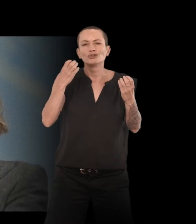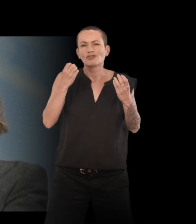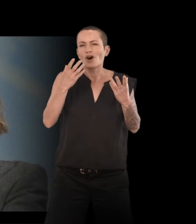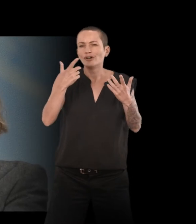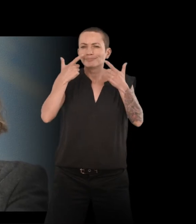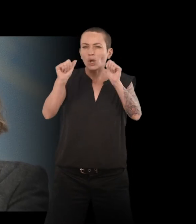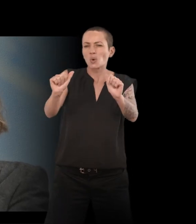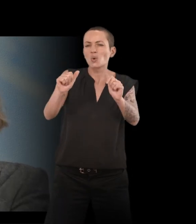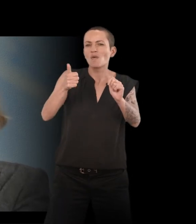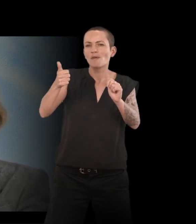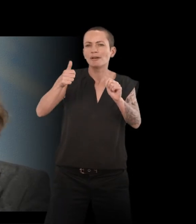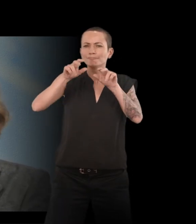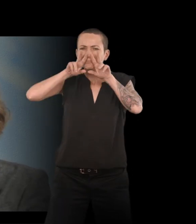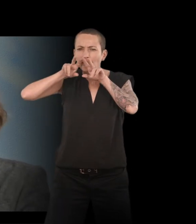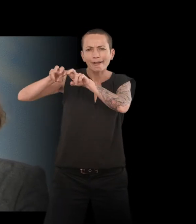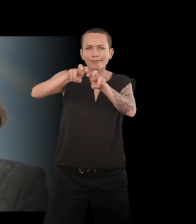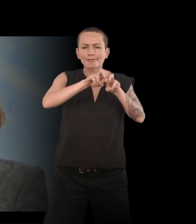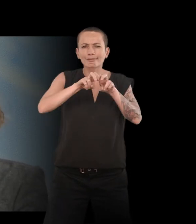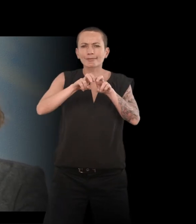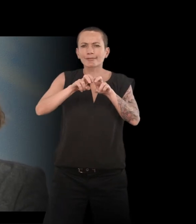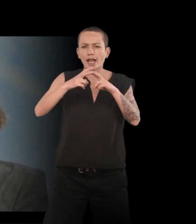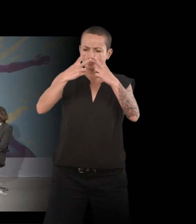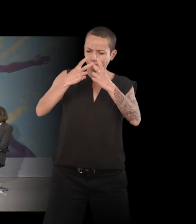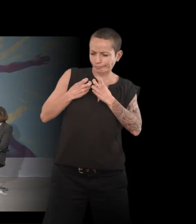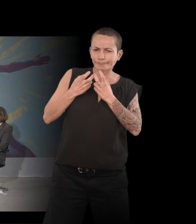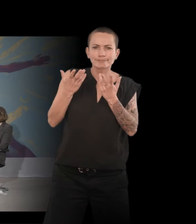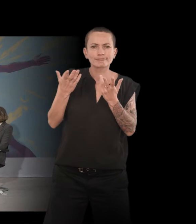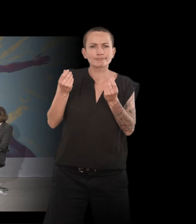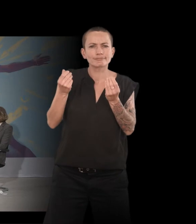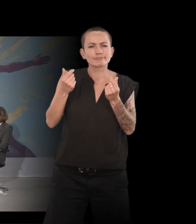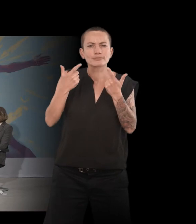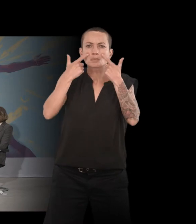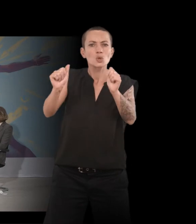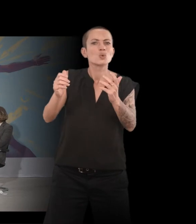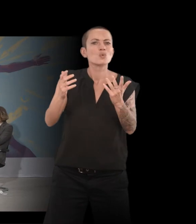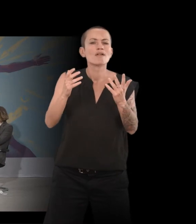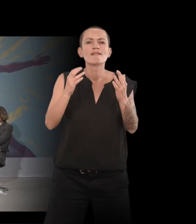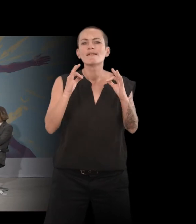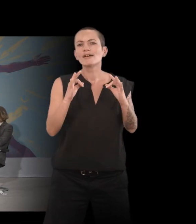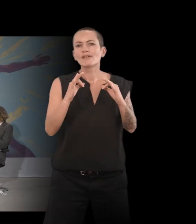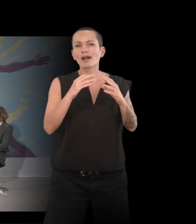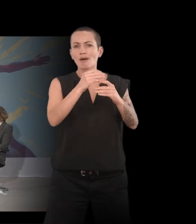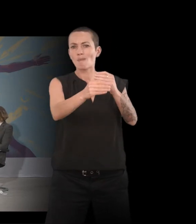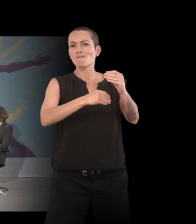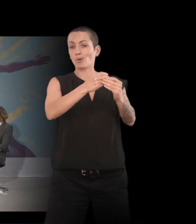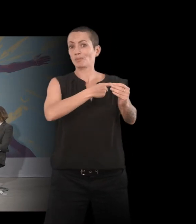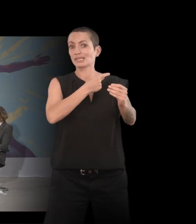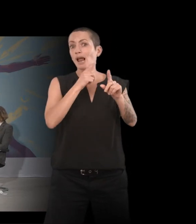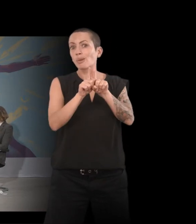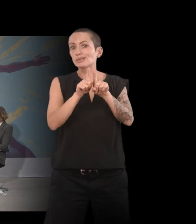cette enquête sur vous-même et sur le monde médical dans lequel il